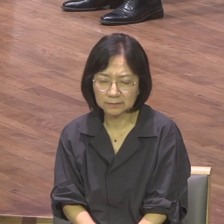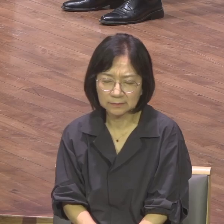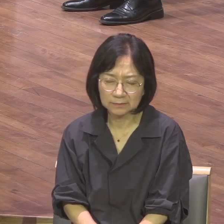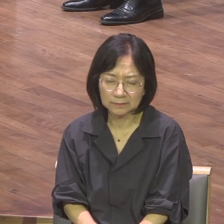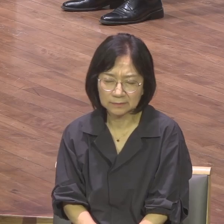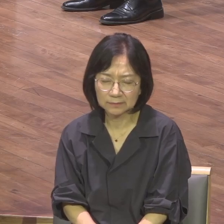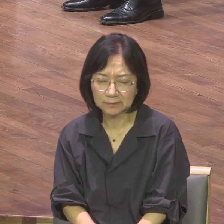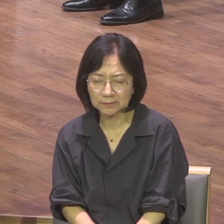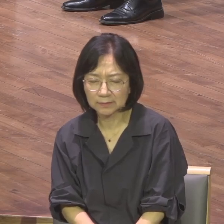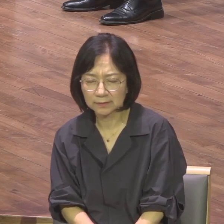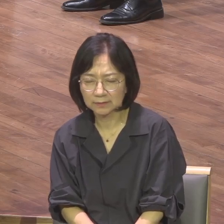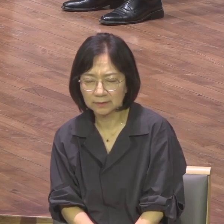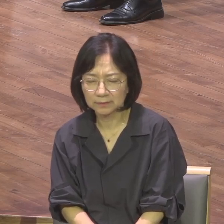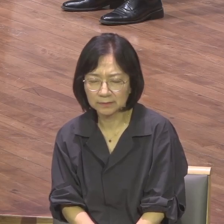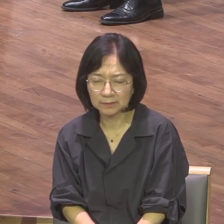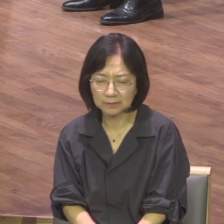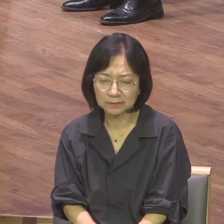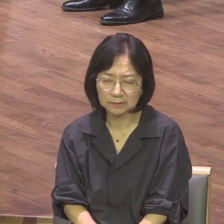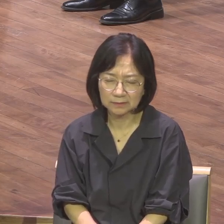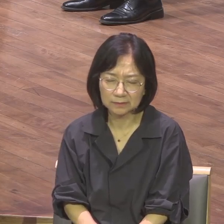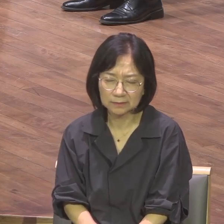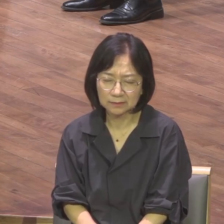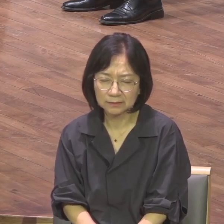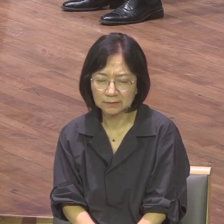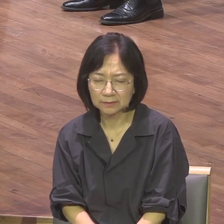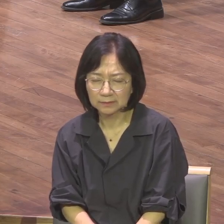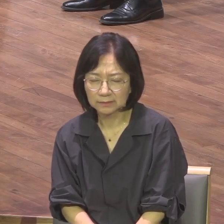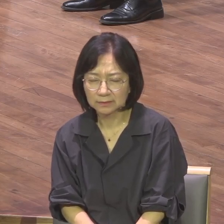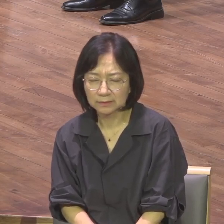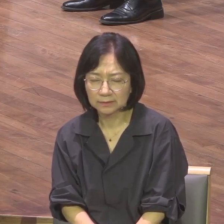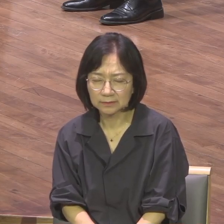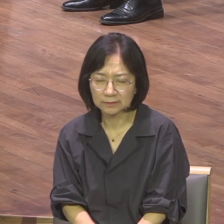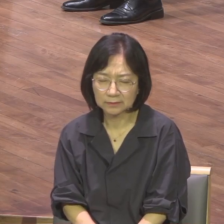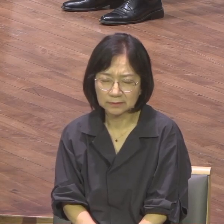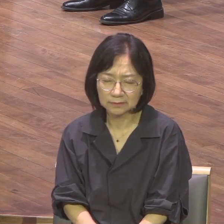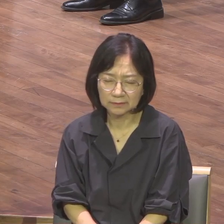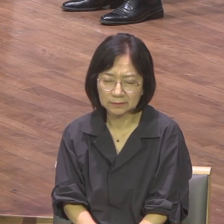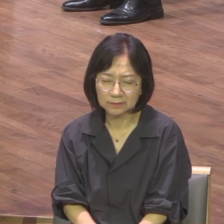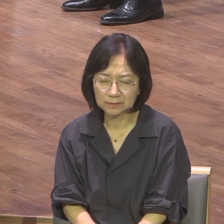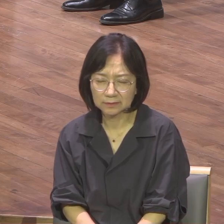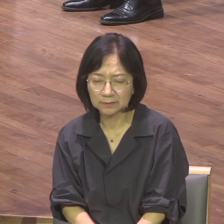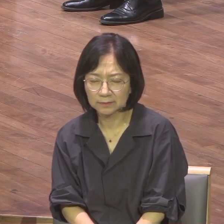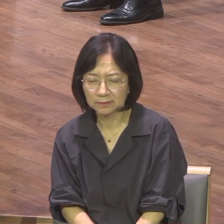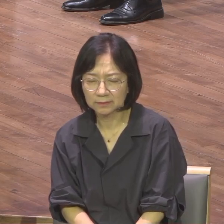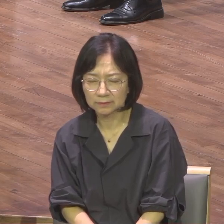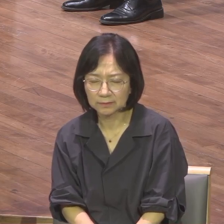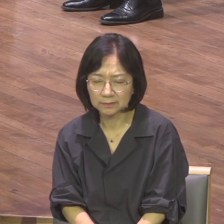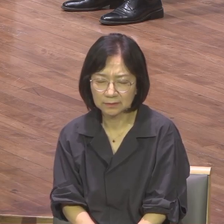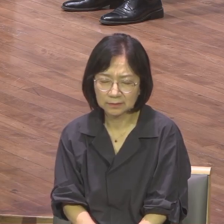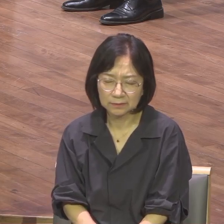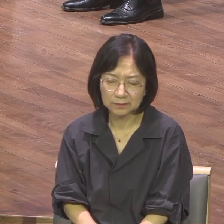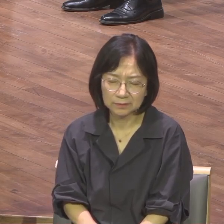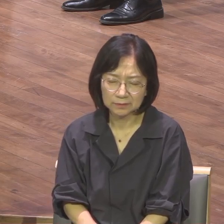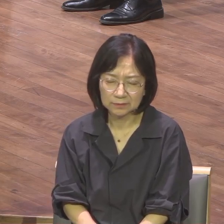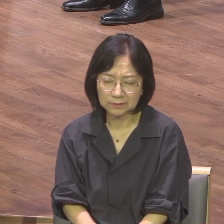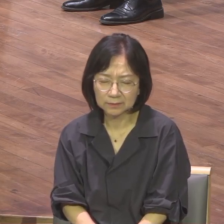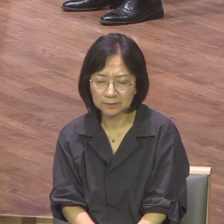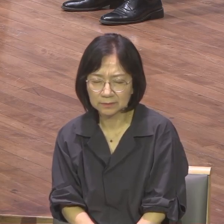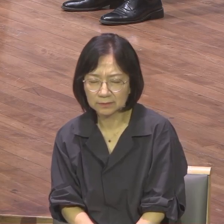창막탈을 매타나가는 참된 그리스의 제자로 설 수 있도록 하나님 이밤에 성령으로 역사하여 주시옵소서 오늘 기한 금요일의 말씀을 통하여